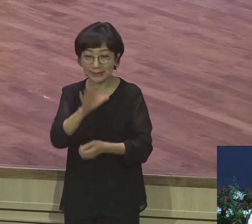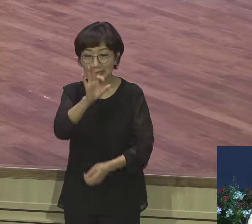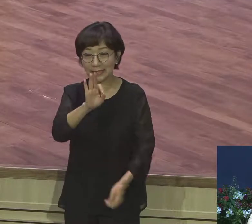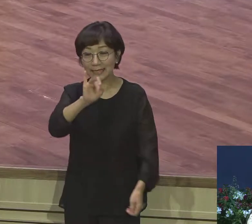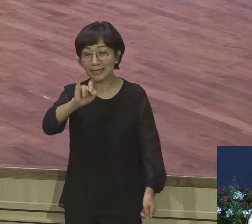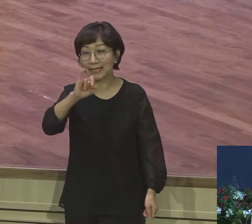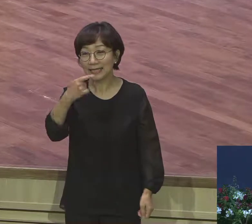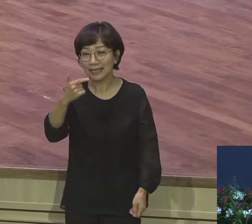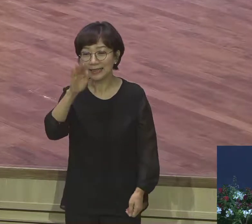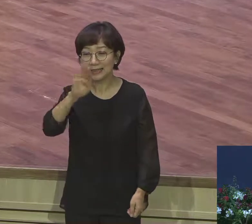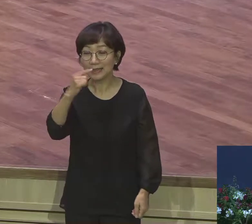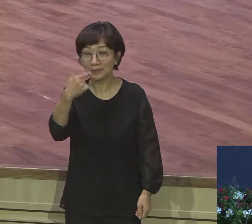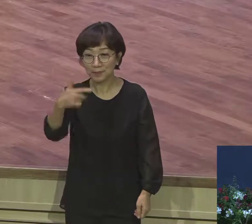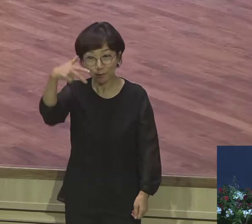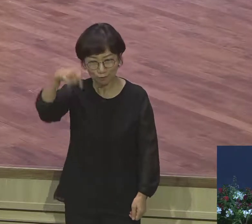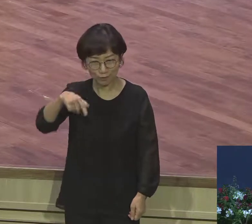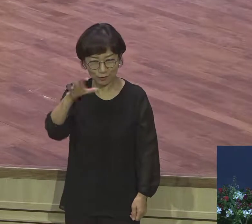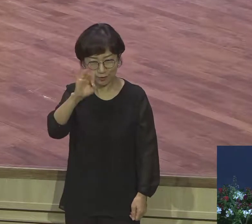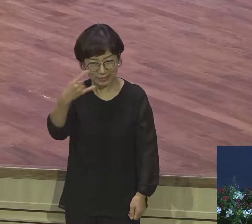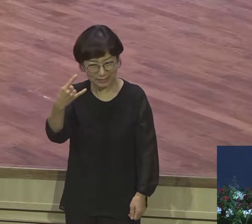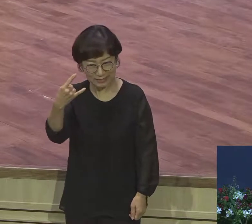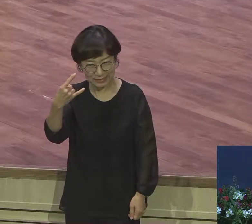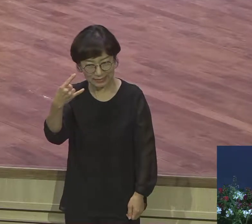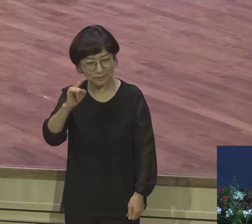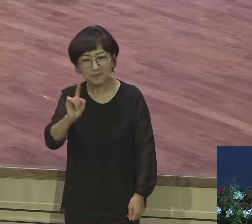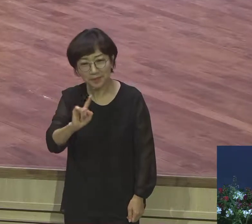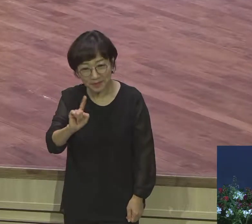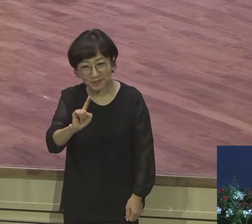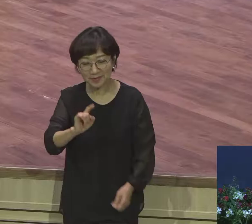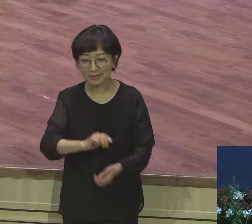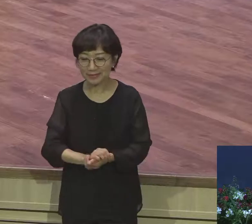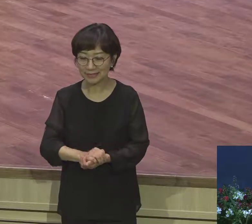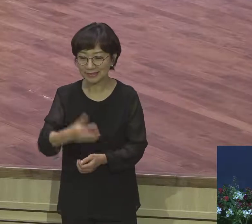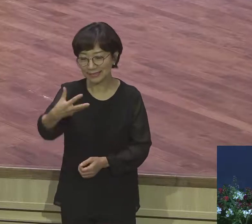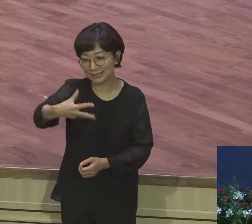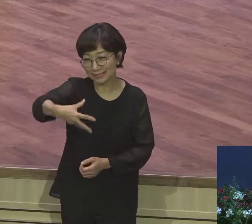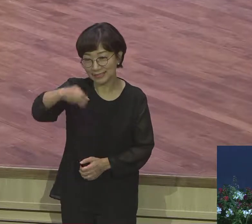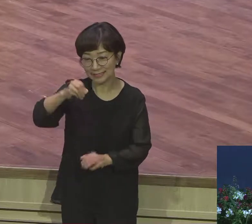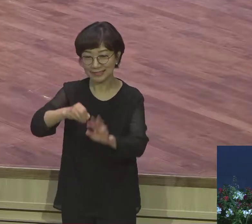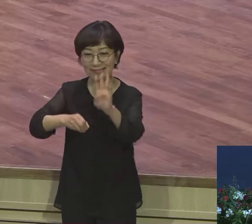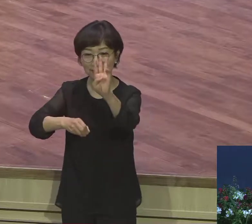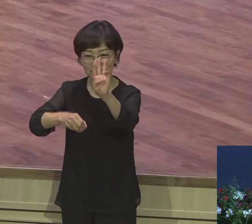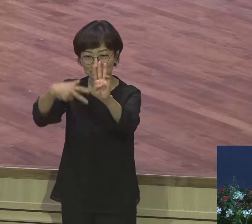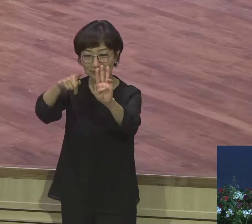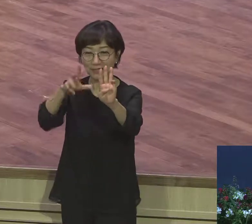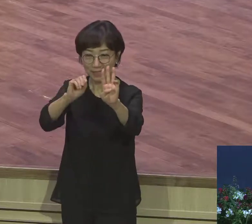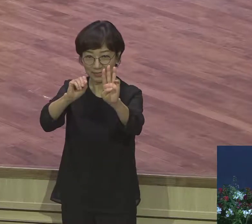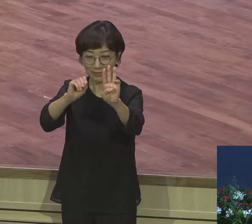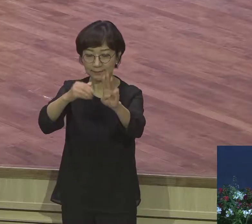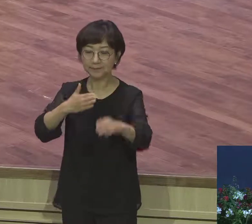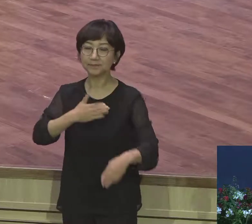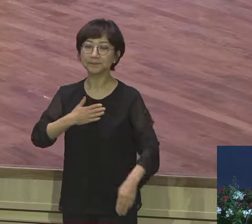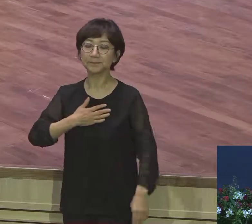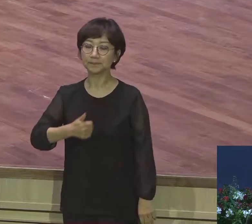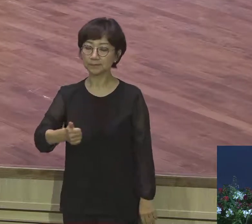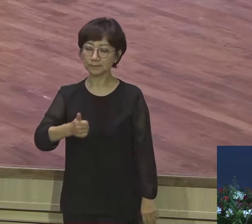인본주의는 다른 게 아니에요 창식에서 3장의 나중심이에요 내 자존심 내 자비